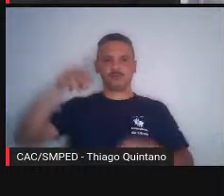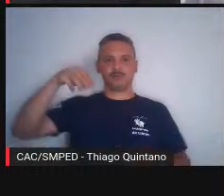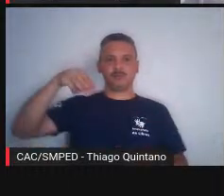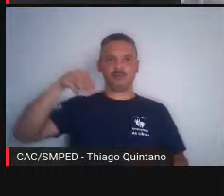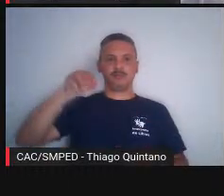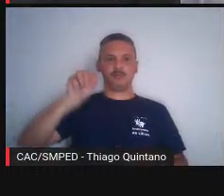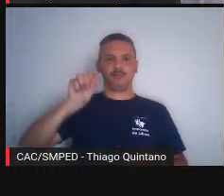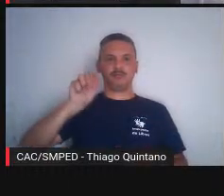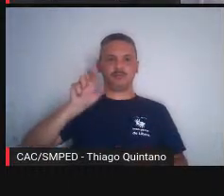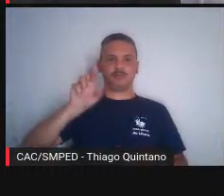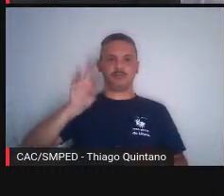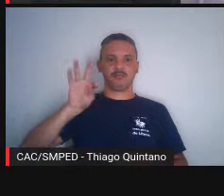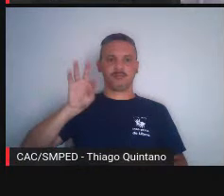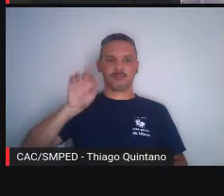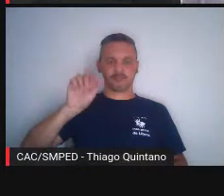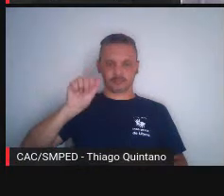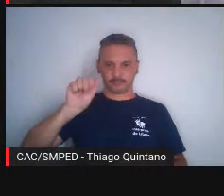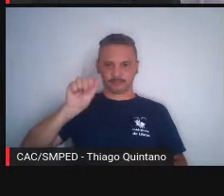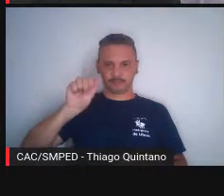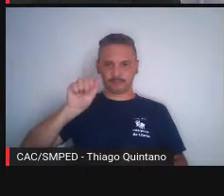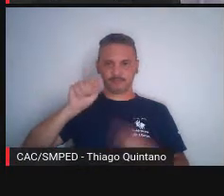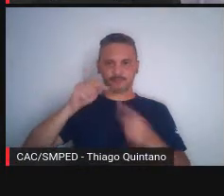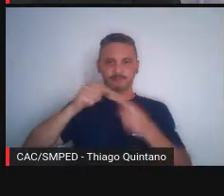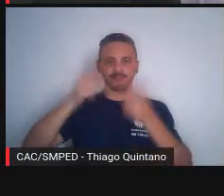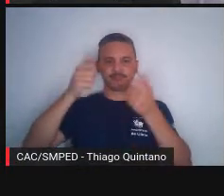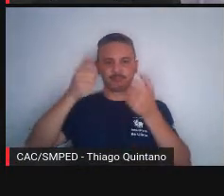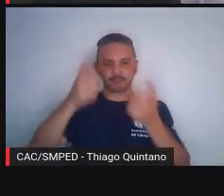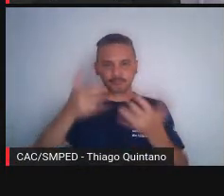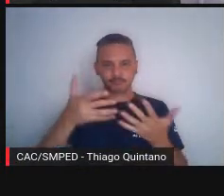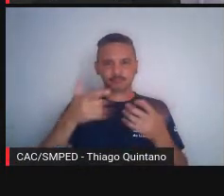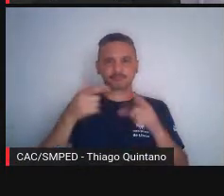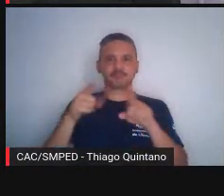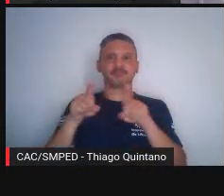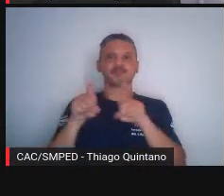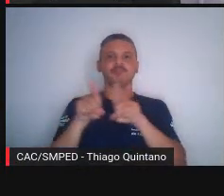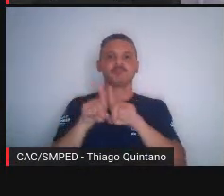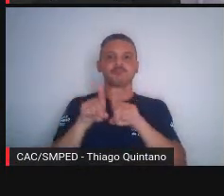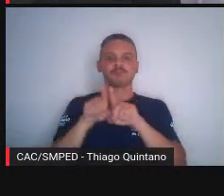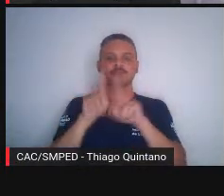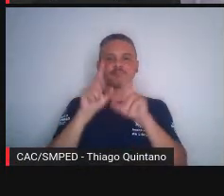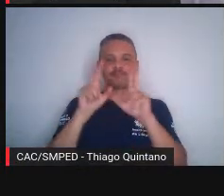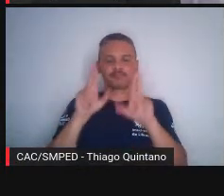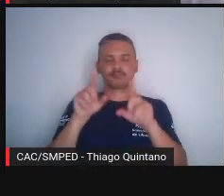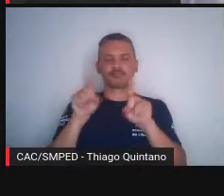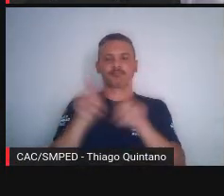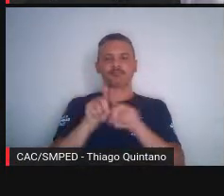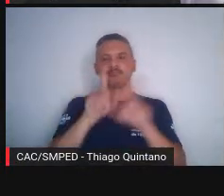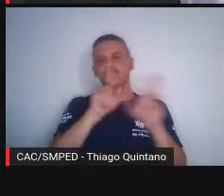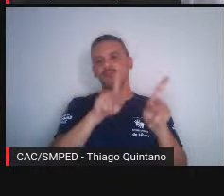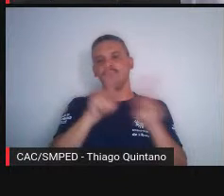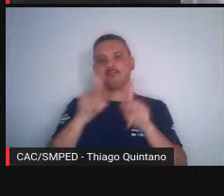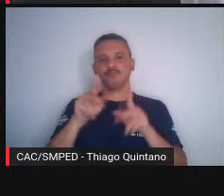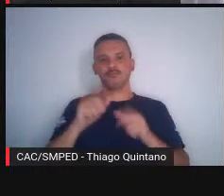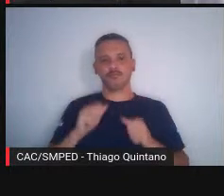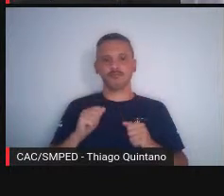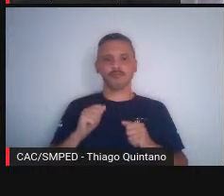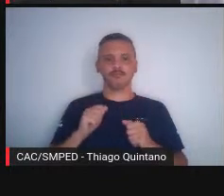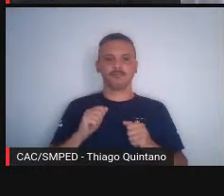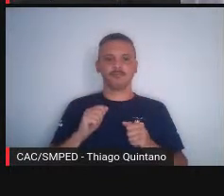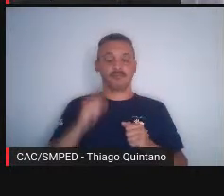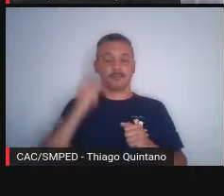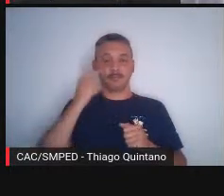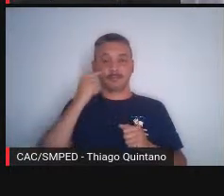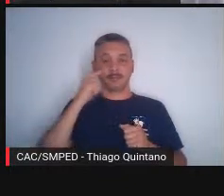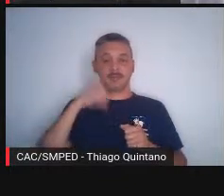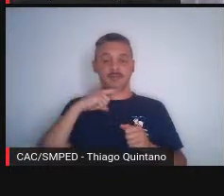Grostein, não sei se você pariu o nome direito, que também era professora ou é professora lá da FAU ainda, e tem aqui